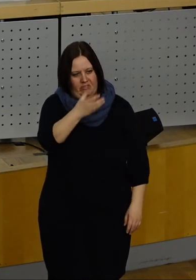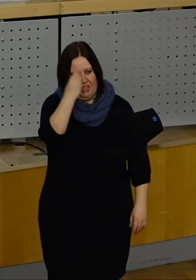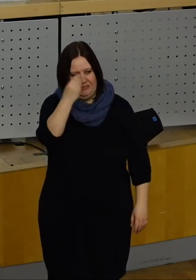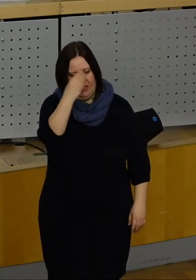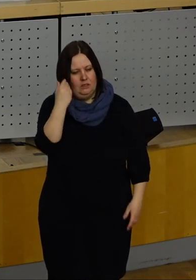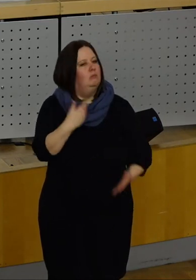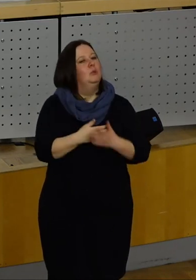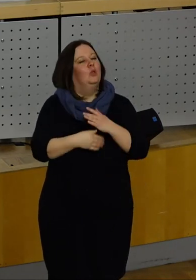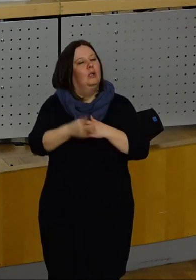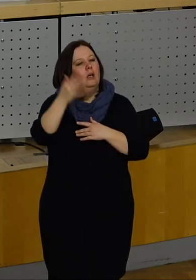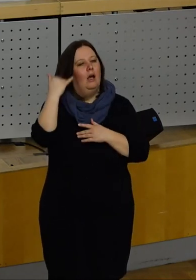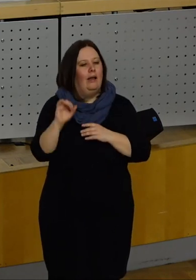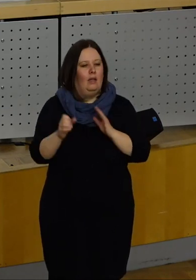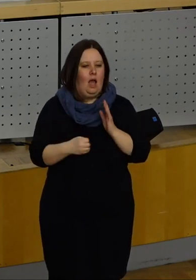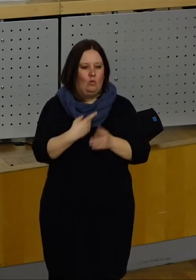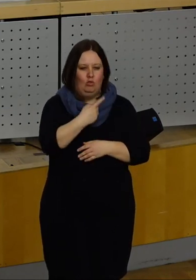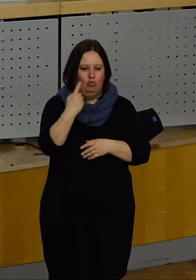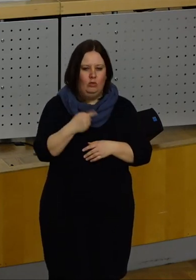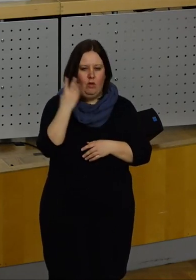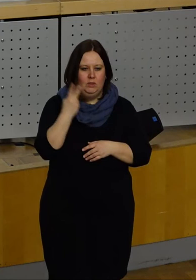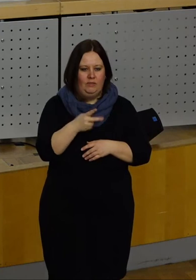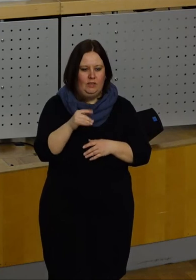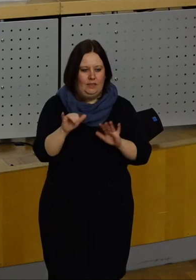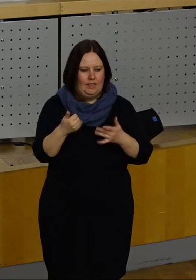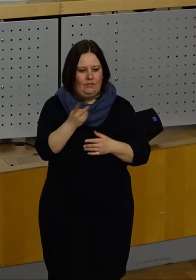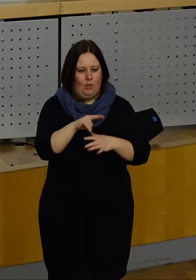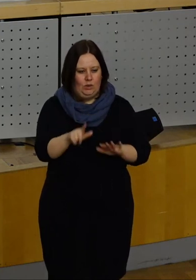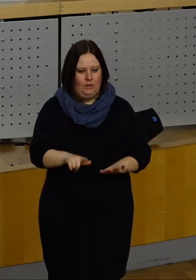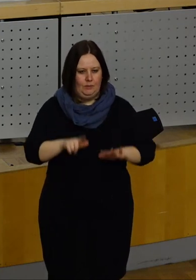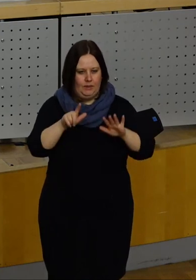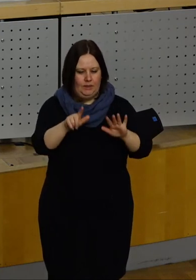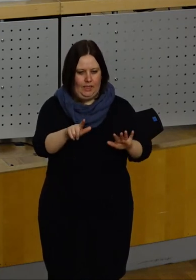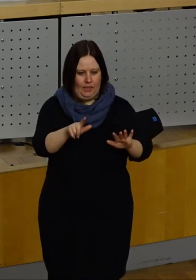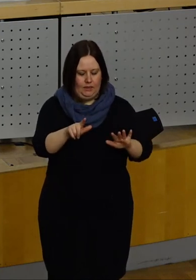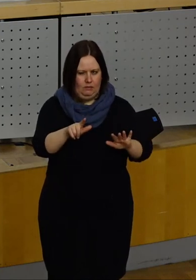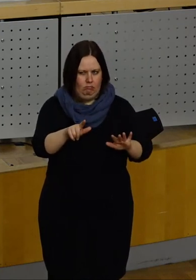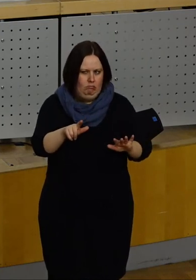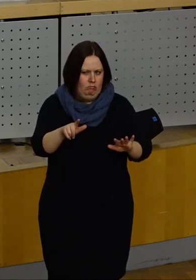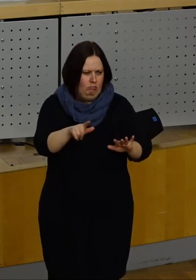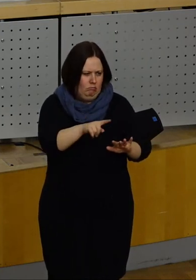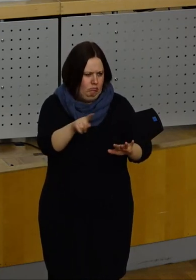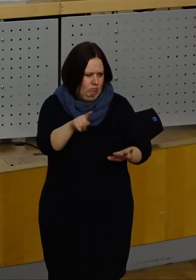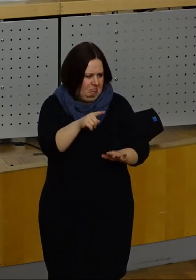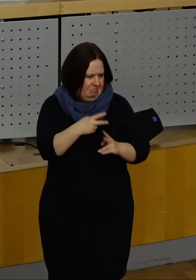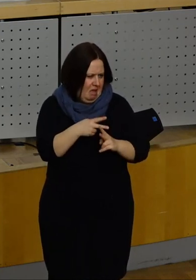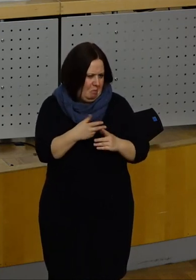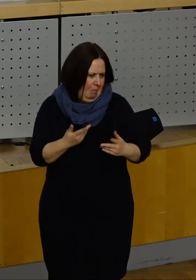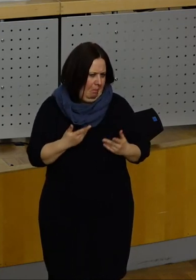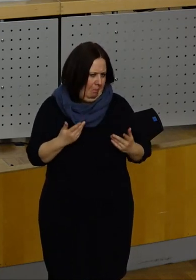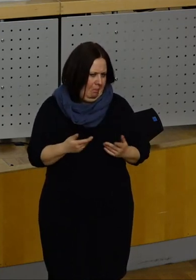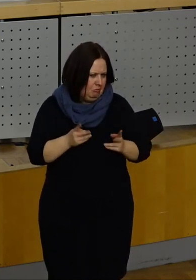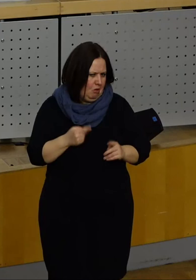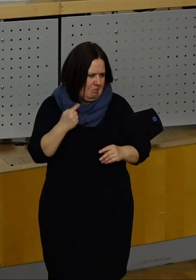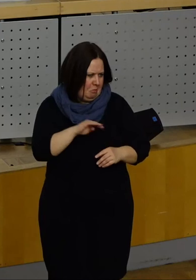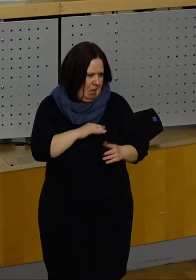möchte mal an eine aktuelle Stunde erinnern, und zwar die vom 22.06.2017. Das Datum wird Ihnen vermutlich nichts sagen, vermutlich nicht mal den